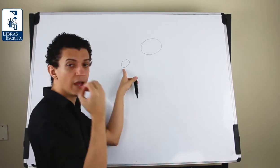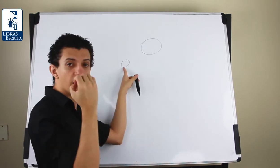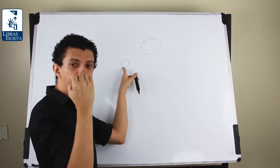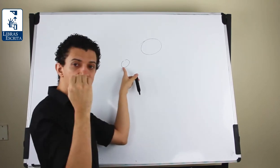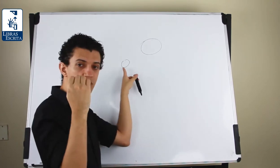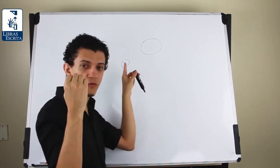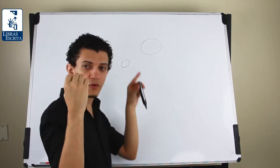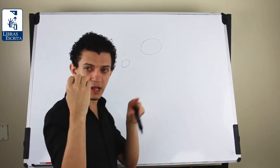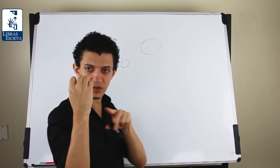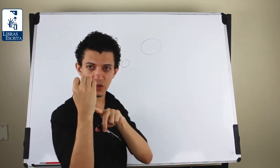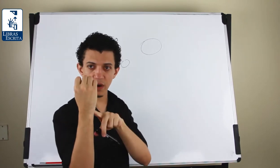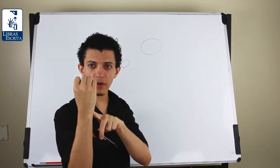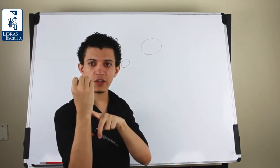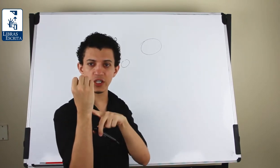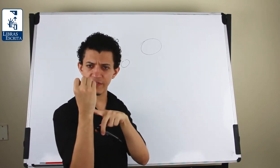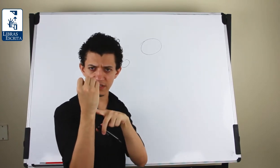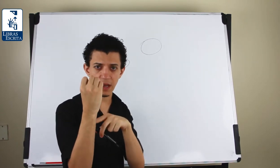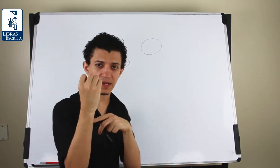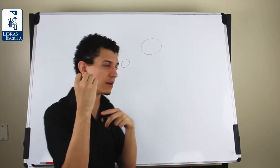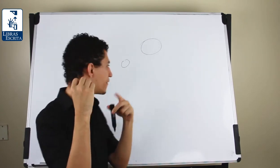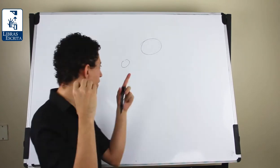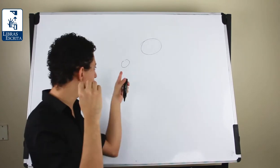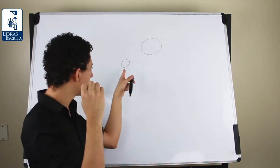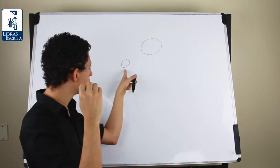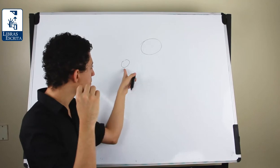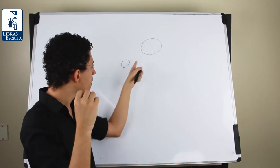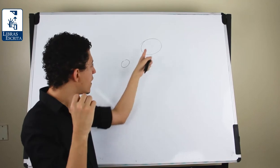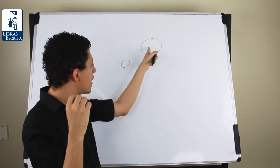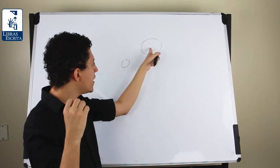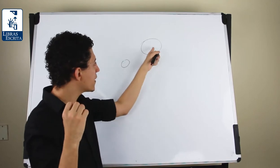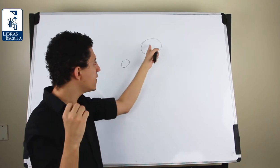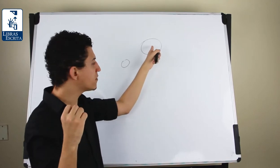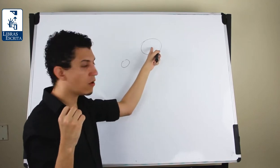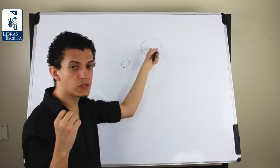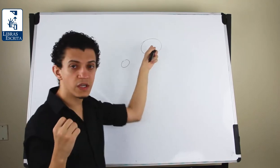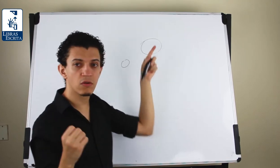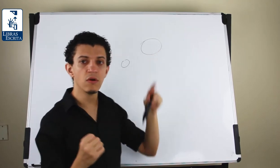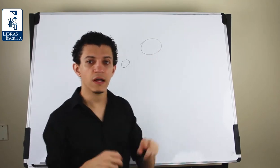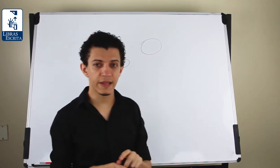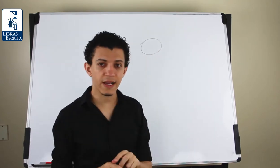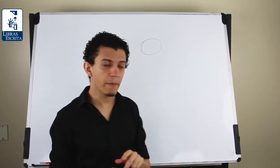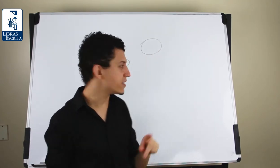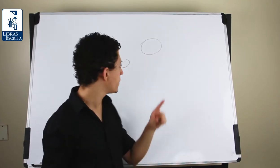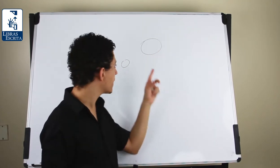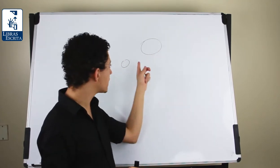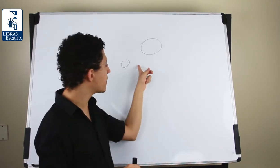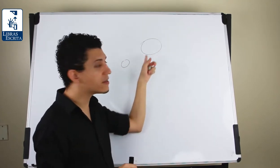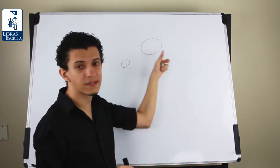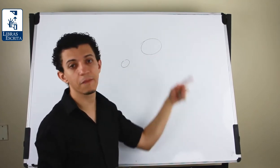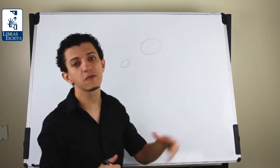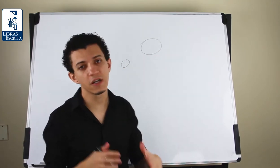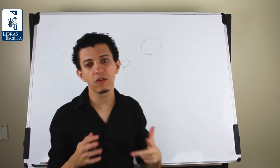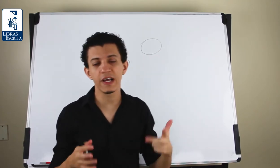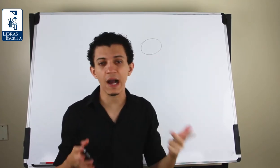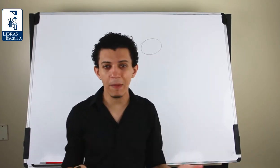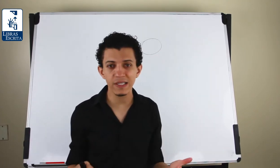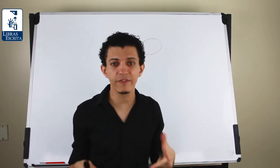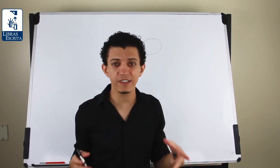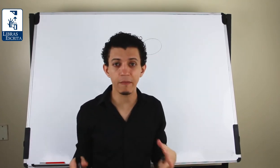dessa configuração de mão, que a gente vai estudar mais à frente. E aqui, então, o círculo da cabeça. Perceba que sempre o círculo da cabeça vai ser